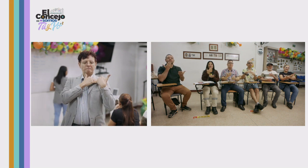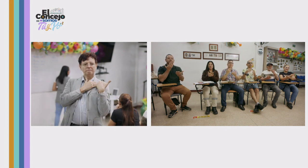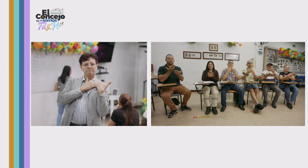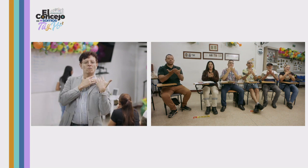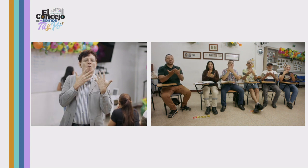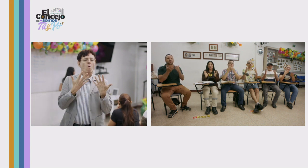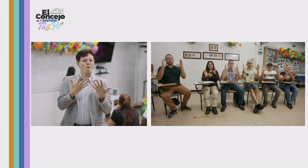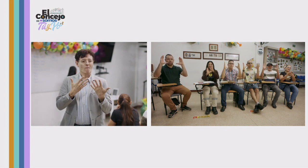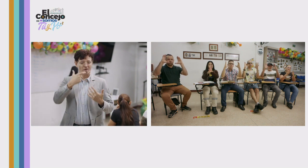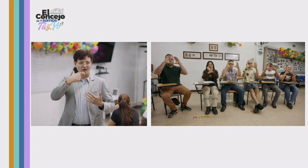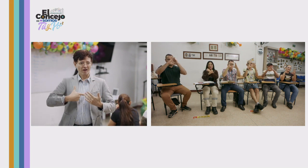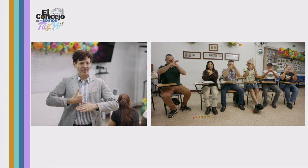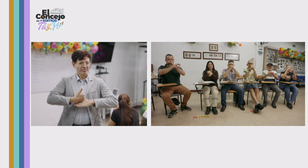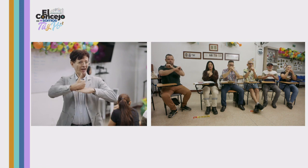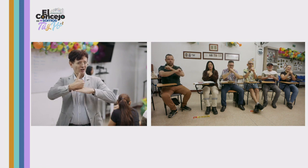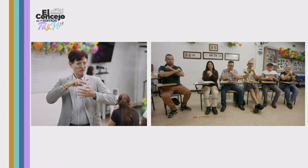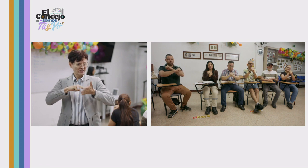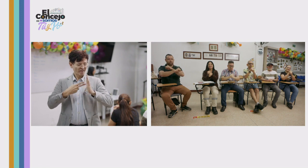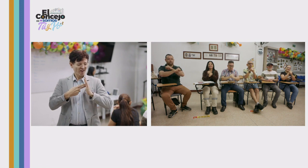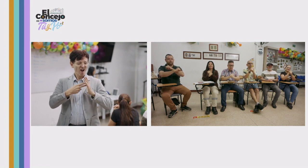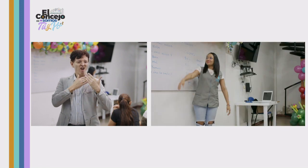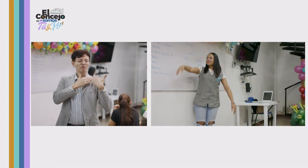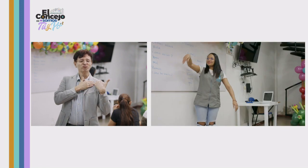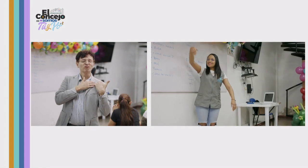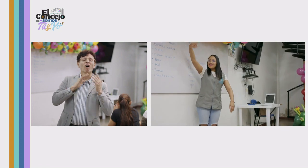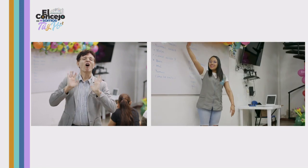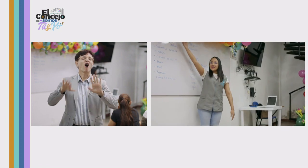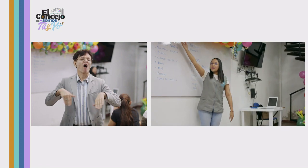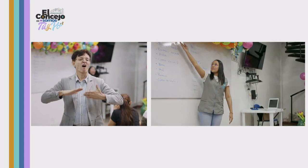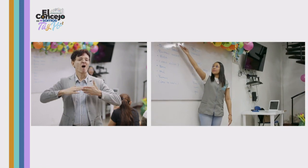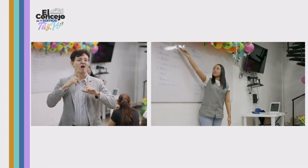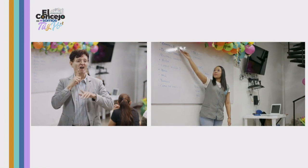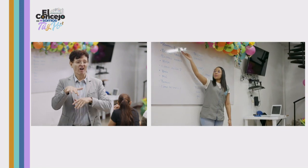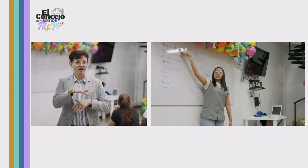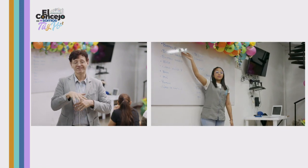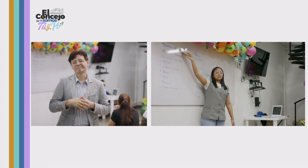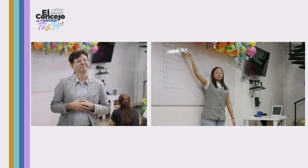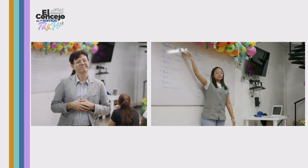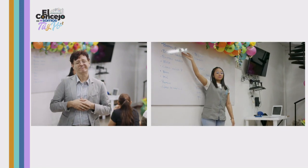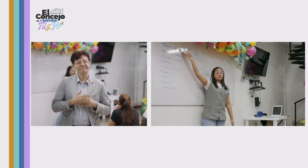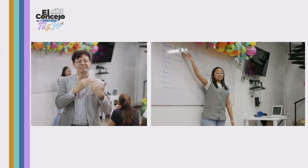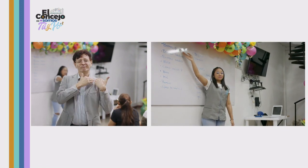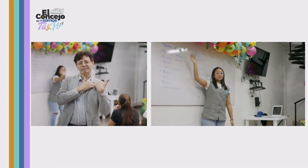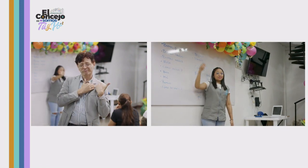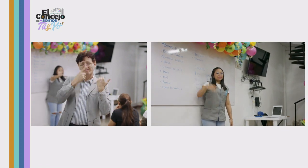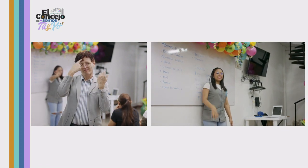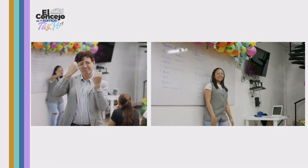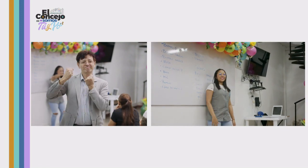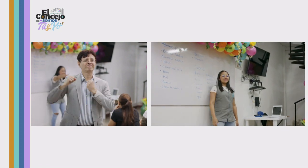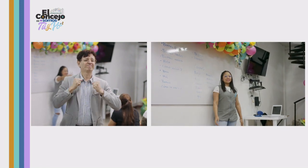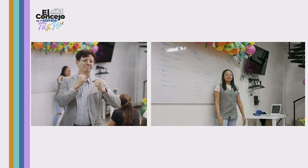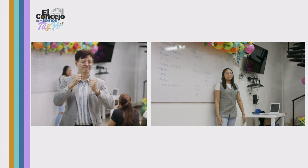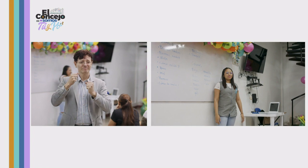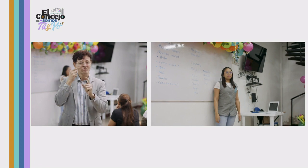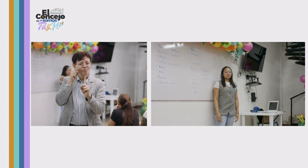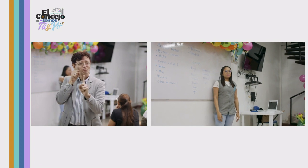comunicativas. Entonces, ¿qué significa que yo sea el director? No es que